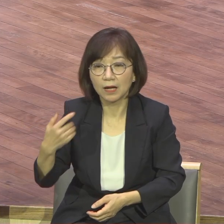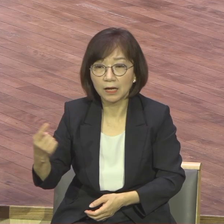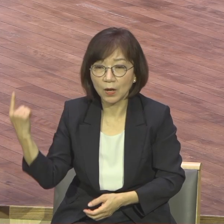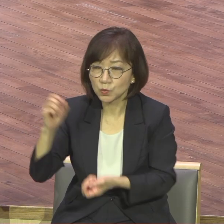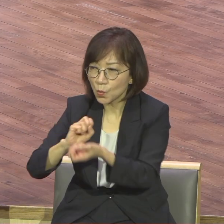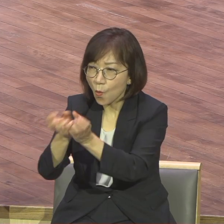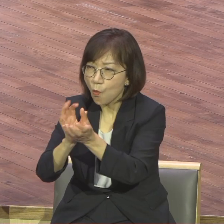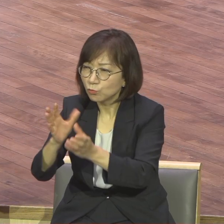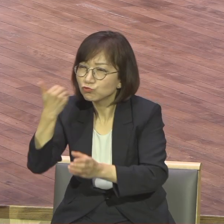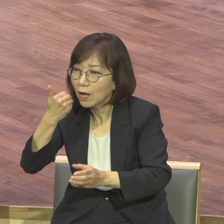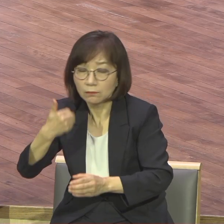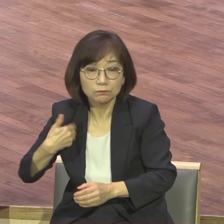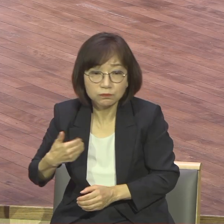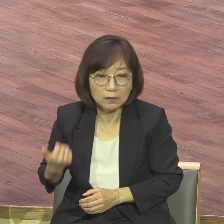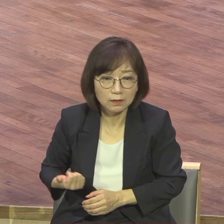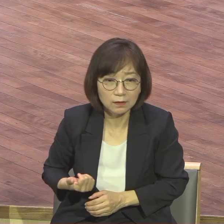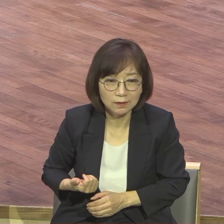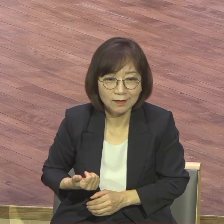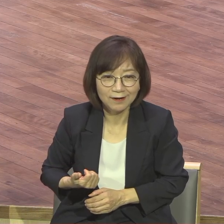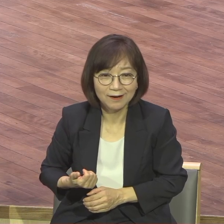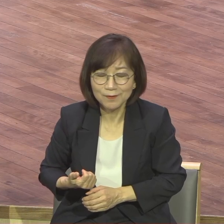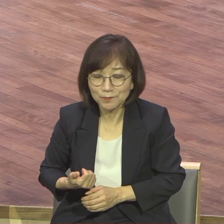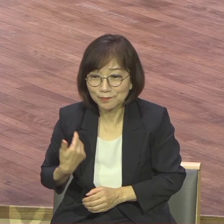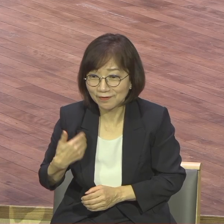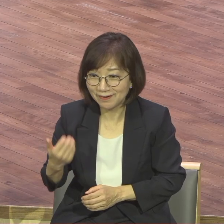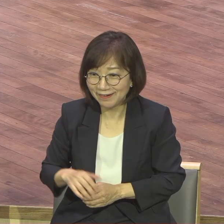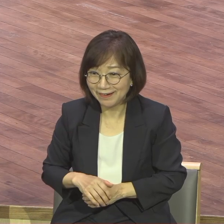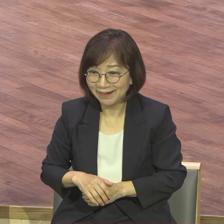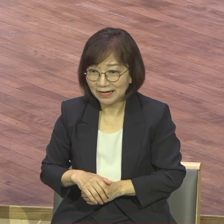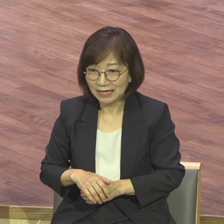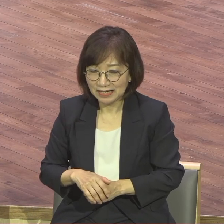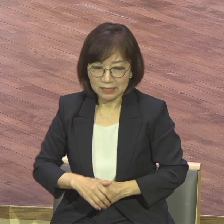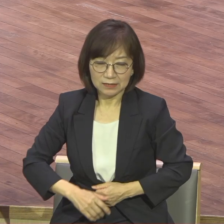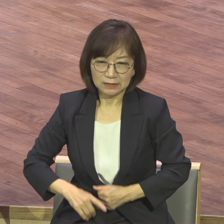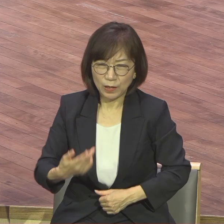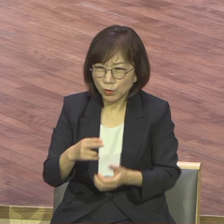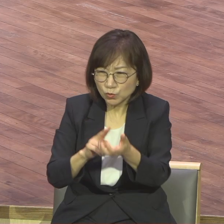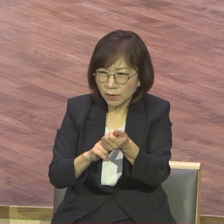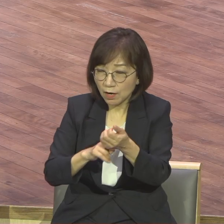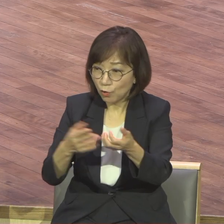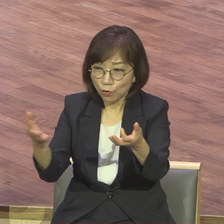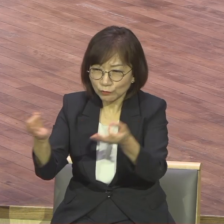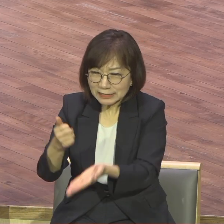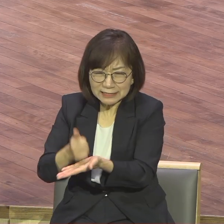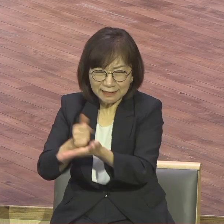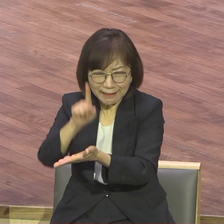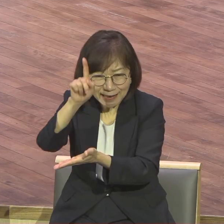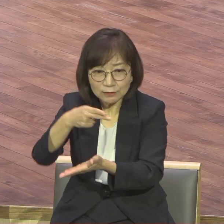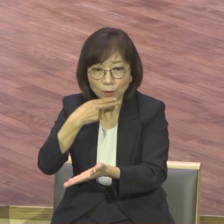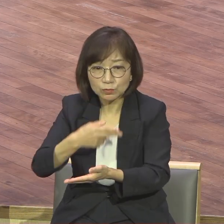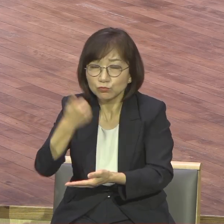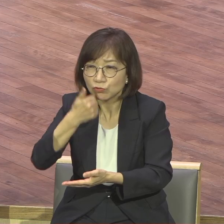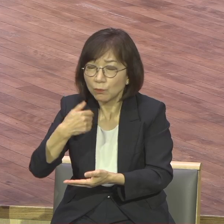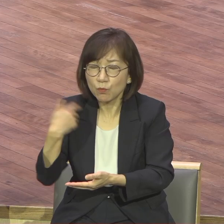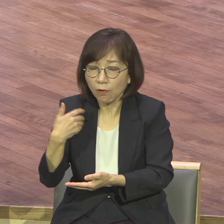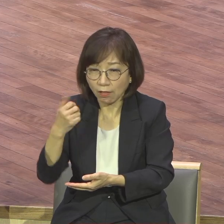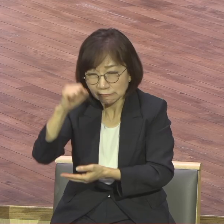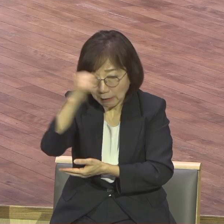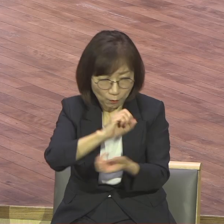하는지도 잘 몰라요 교인들은 그런 거 하는 거 좋아하는 사람 없어요 알아줘야 되고 인정해 줘야 되고 표창장 줘야